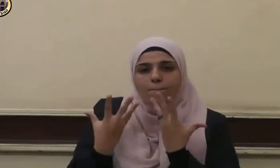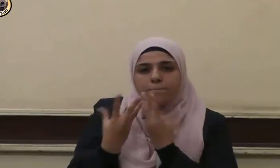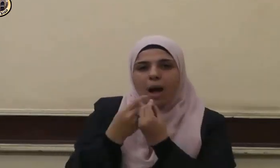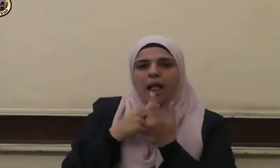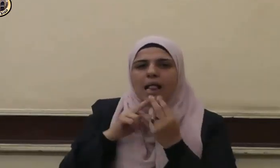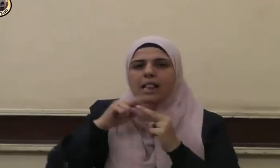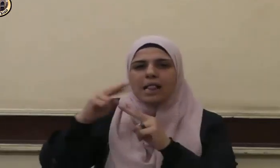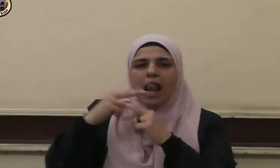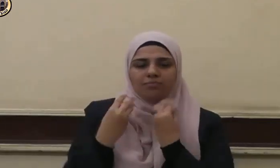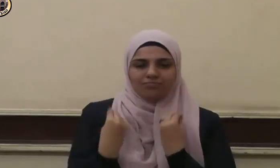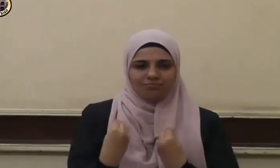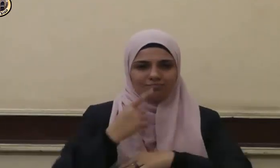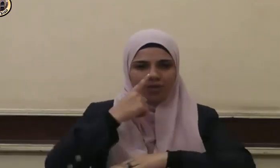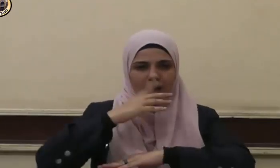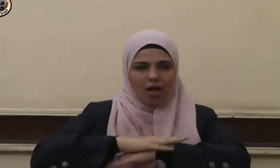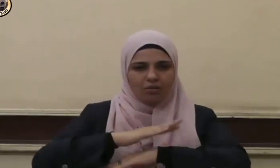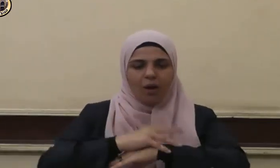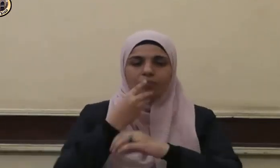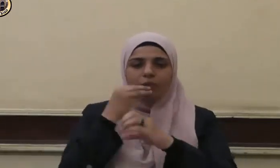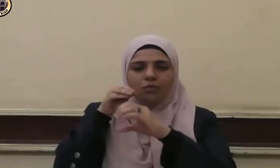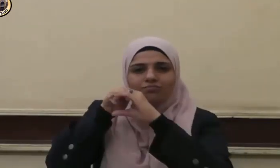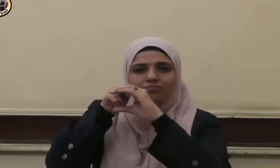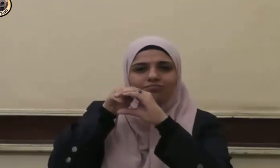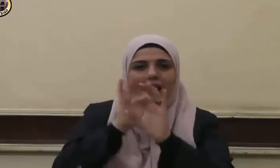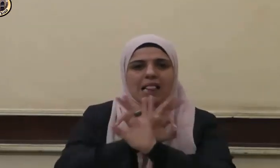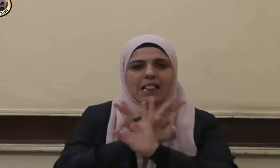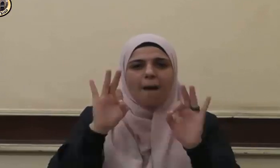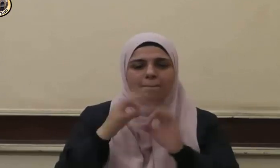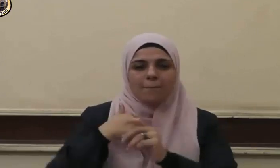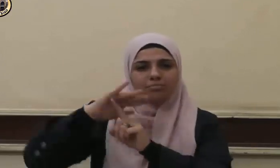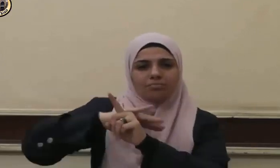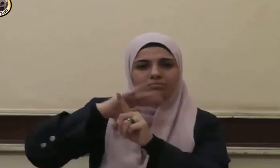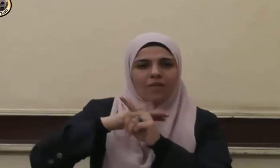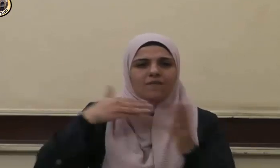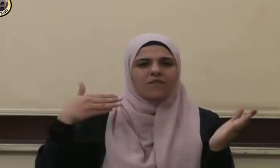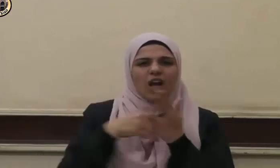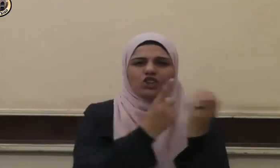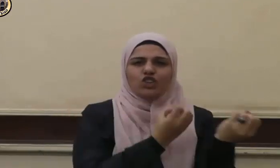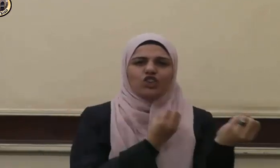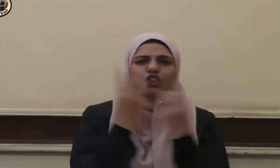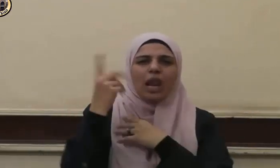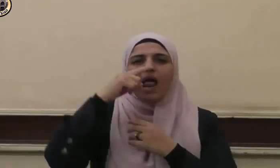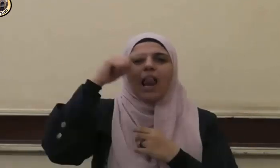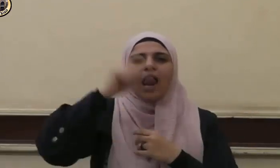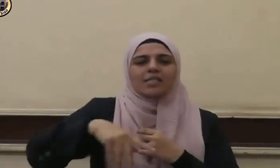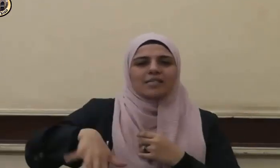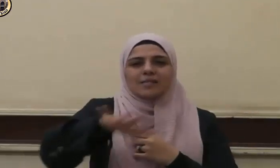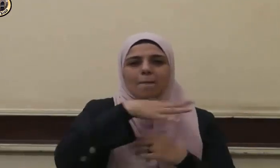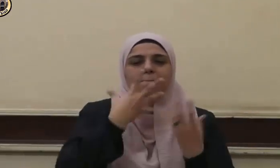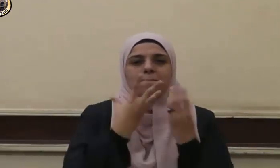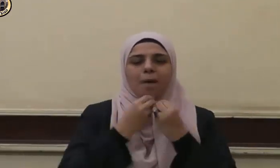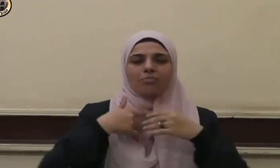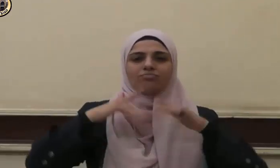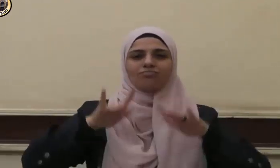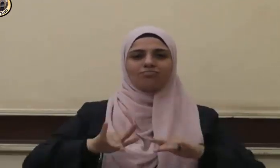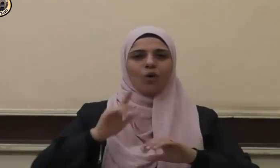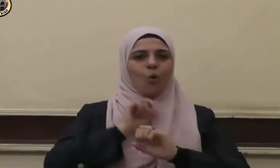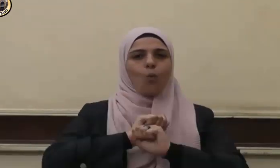لها الكلام وطعمتها الطعام لتدخلن الجنة مجتنبت